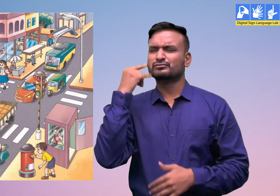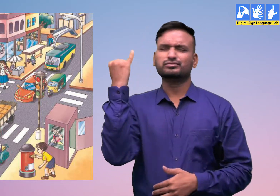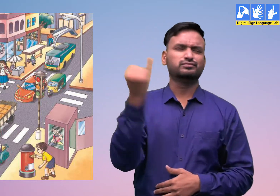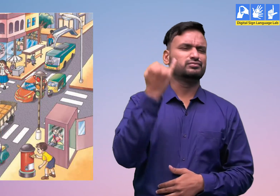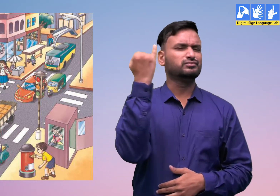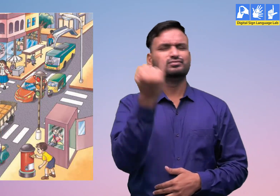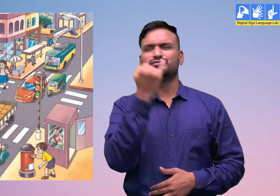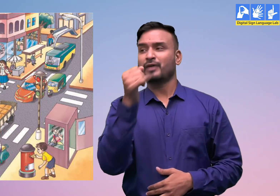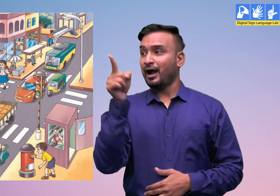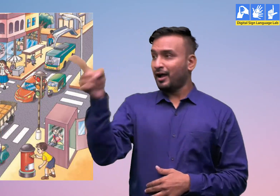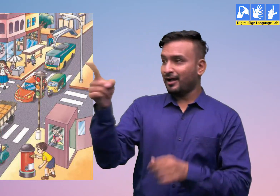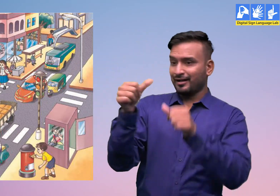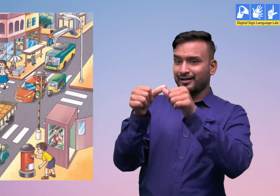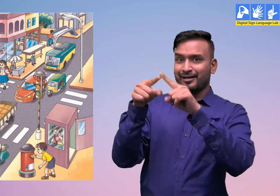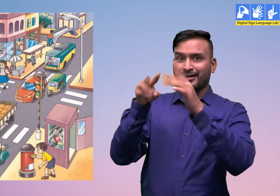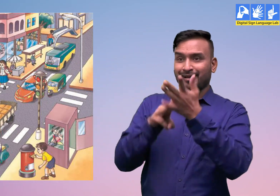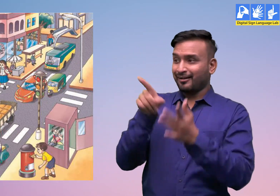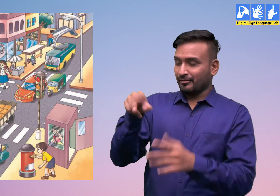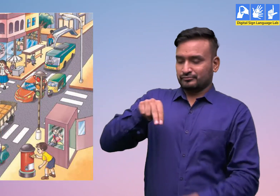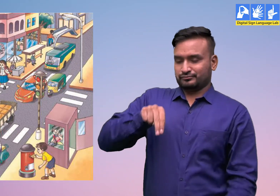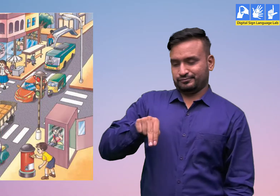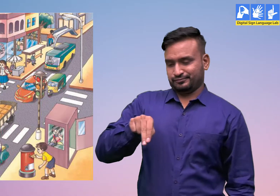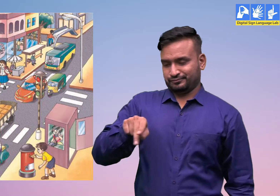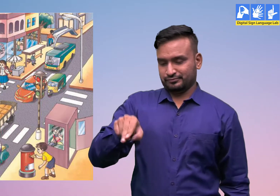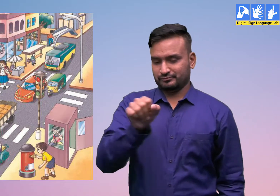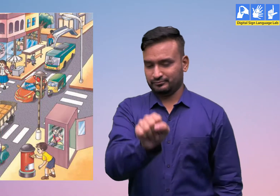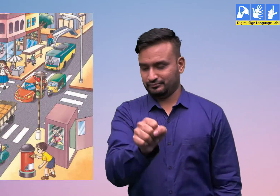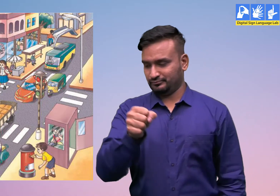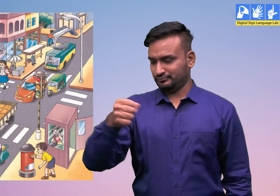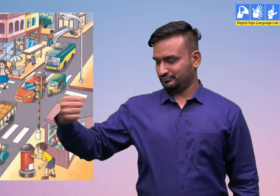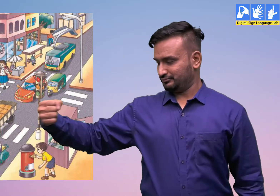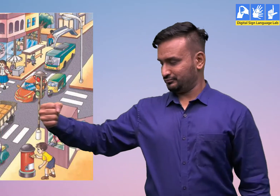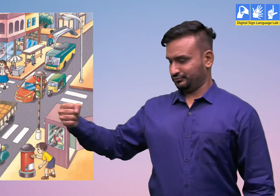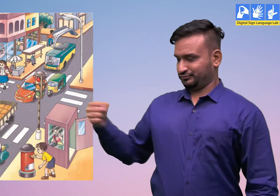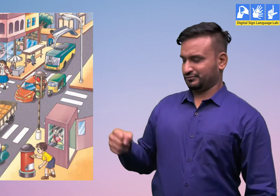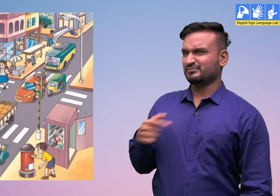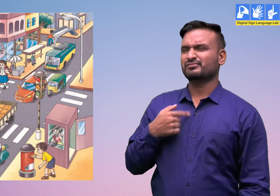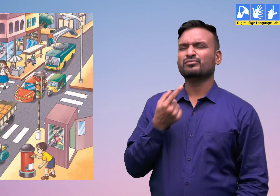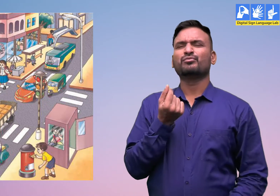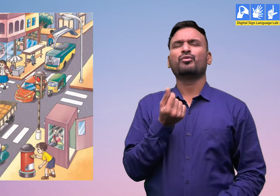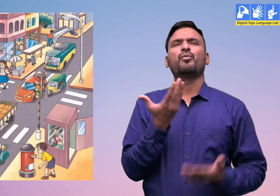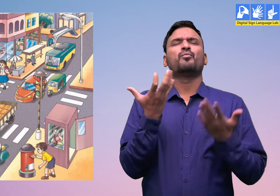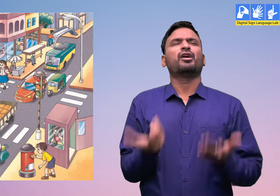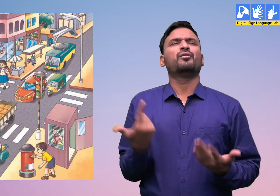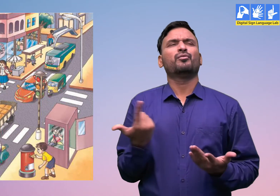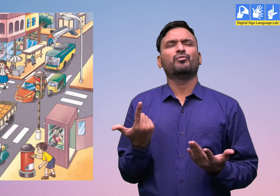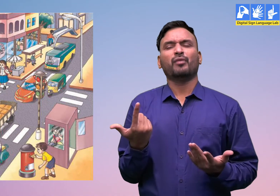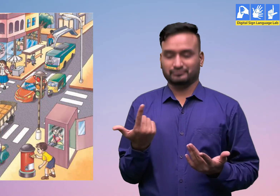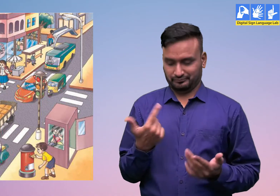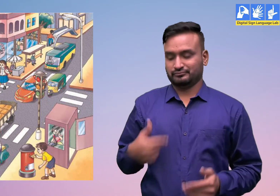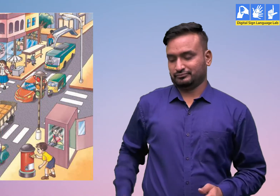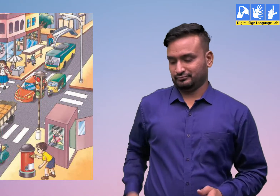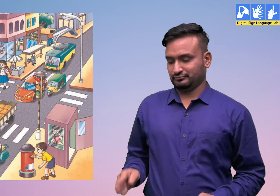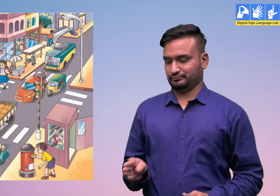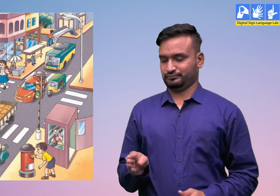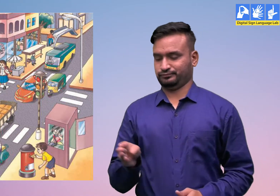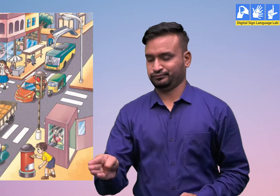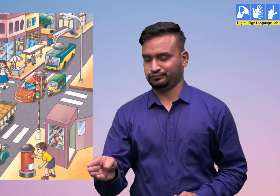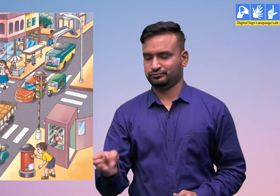एडियम मसीन चिन लोगों के पास रुपे खतम हो जाते हैं वो एडियम मसीन डूंड कर वहाँ जाते हैं और